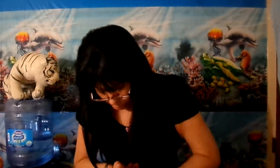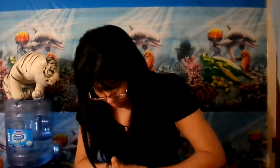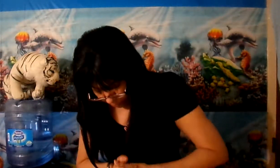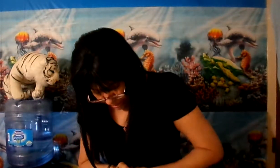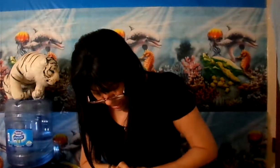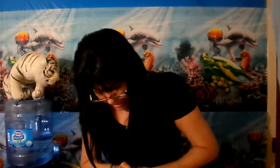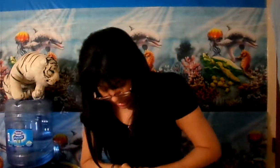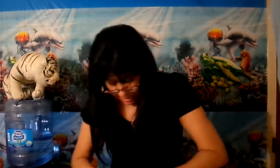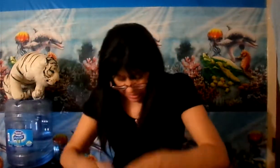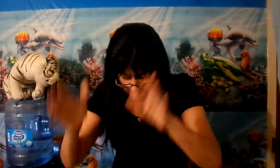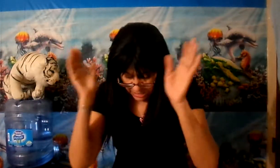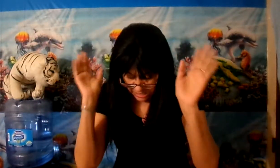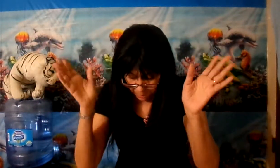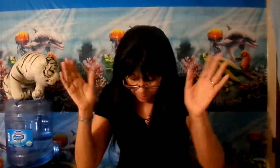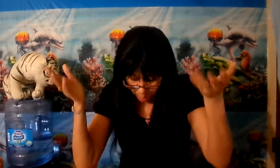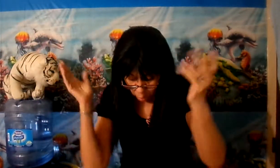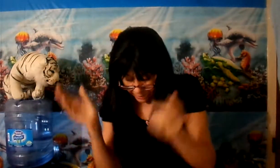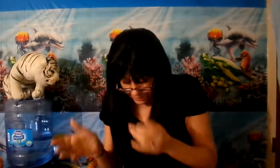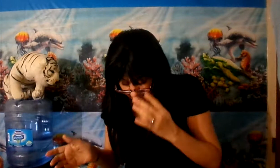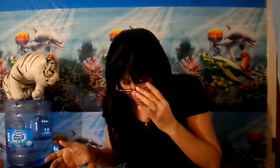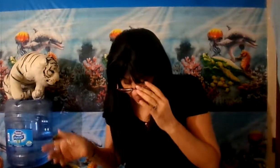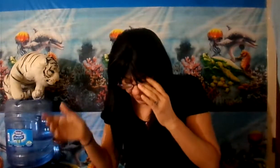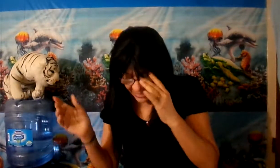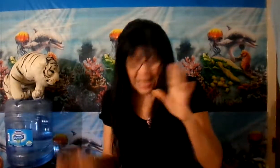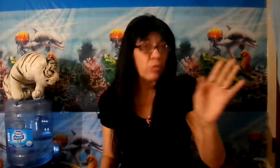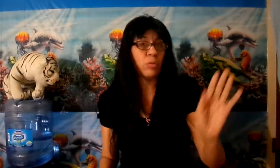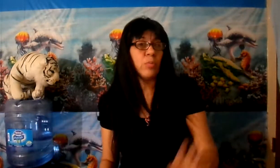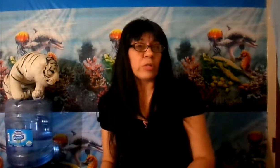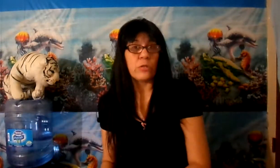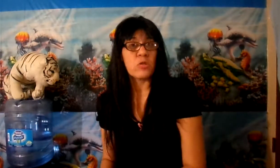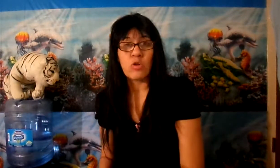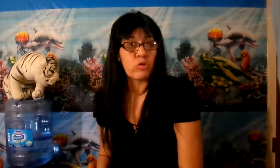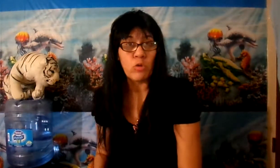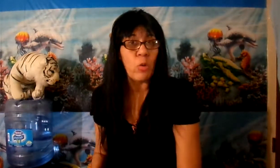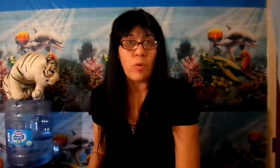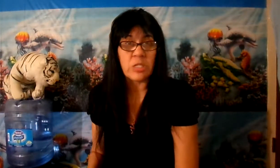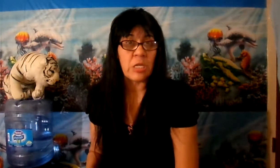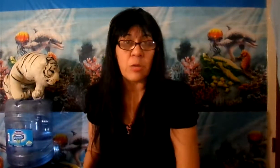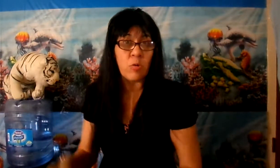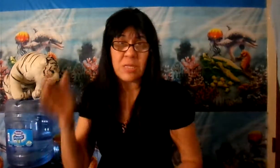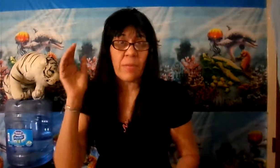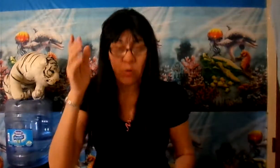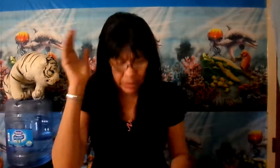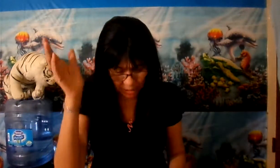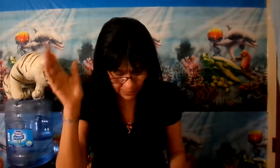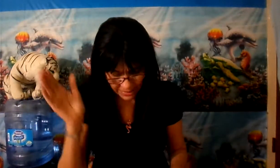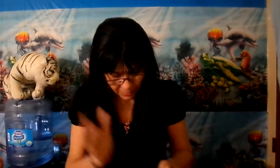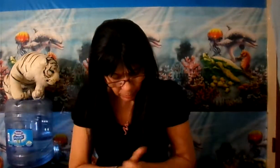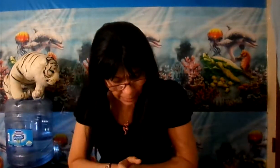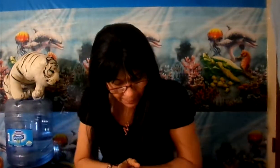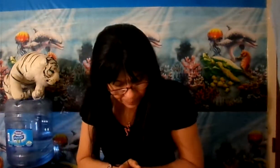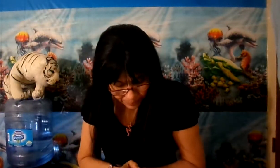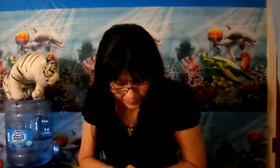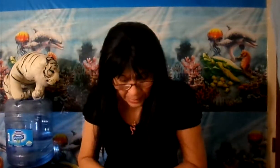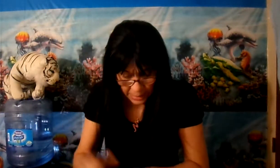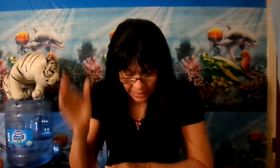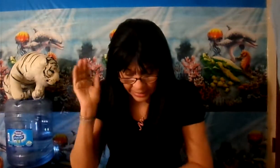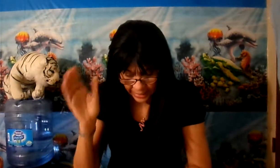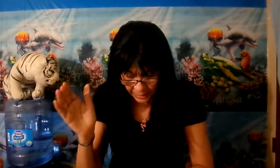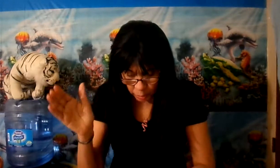confianza, ni sabemos lo que está pasando, porque nosotros no podemos saber lo que está pasando, ¿verdad? Y esto